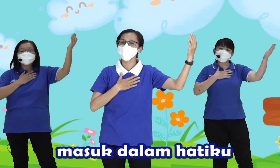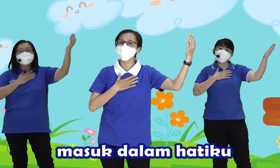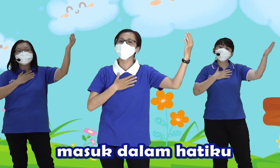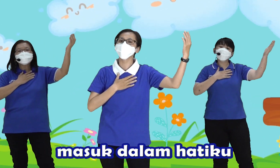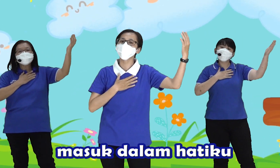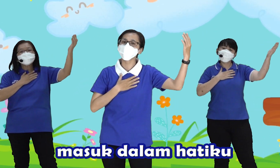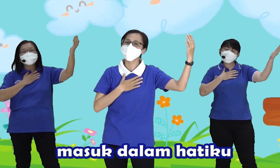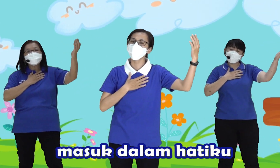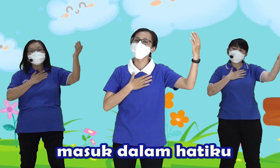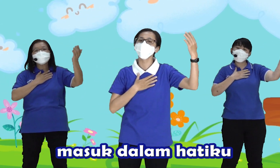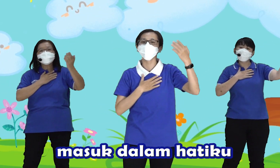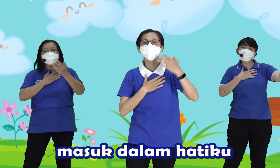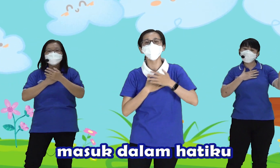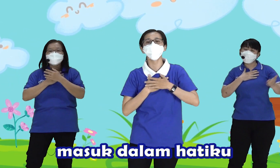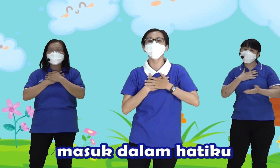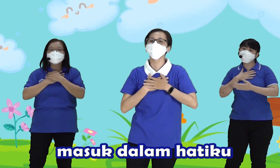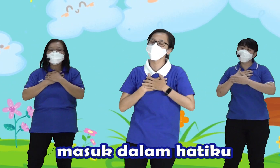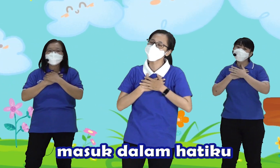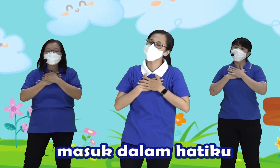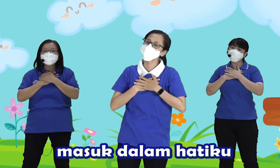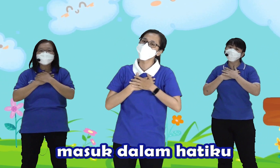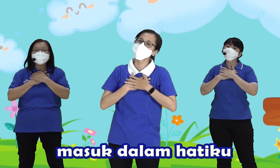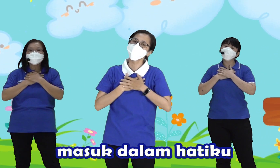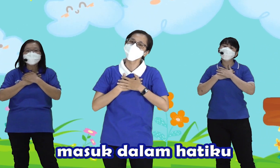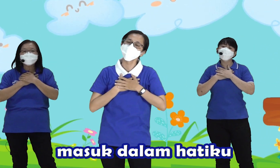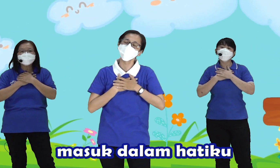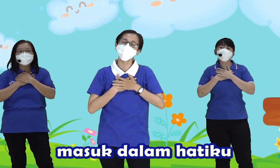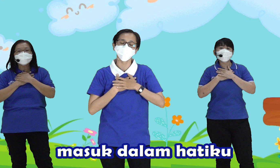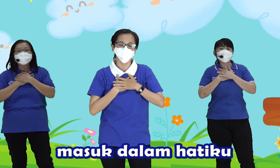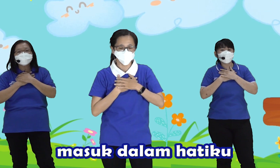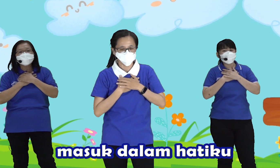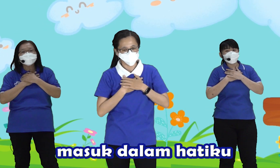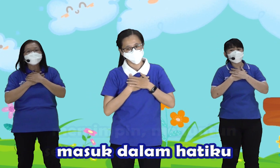Masuk dalam hatiku